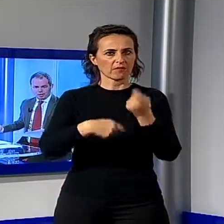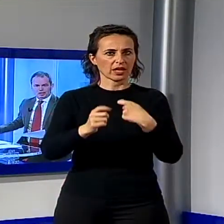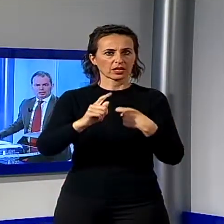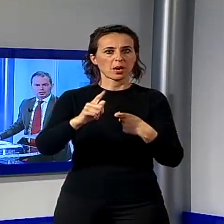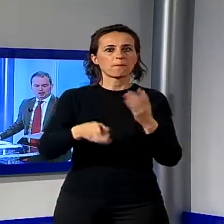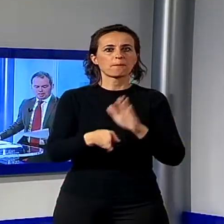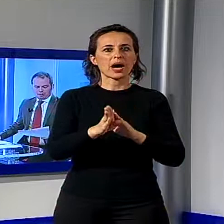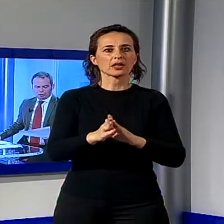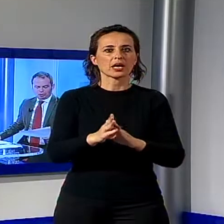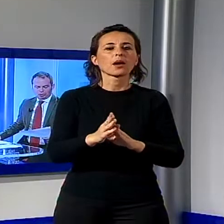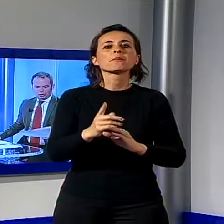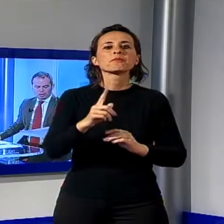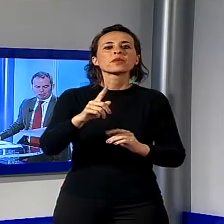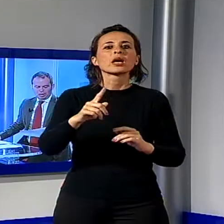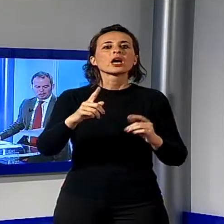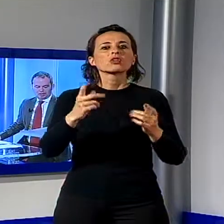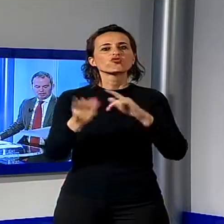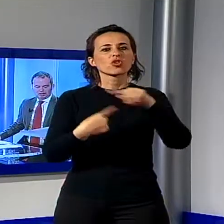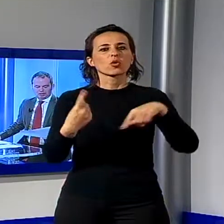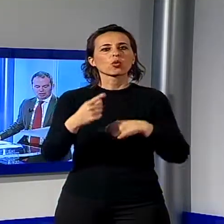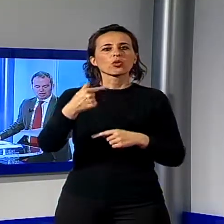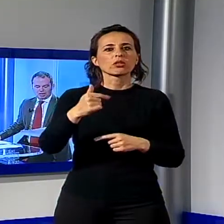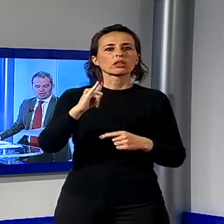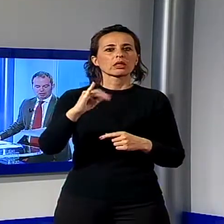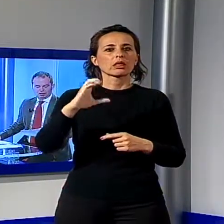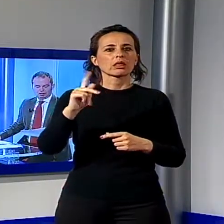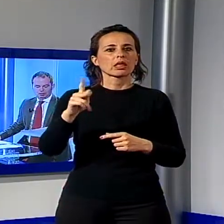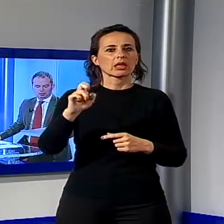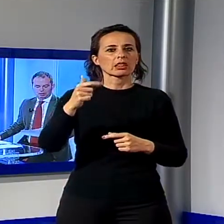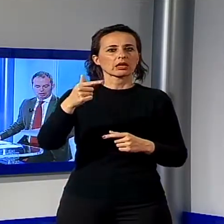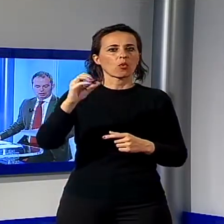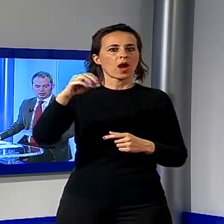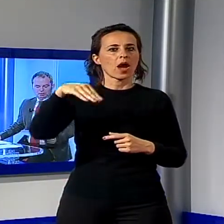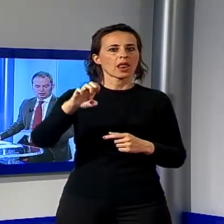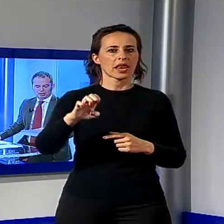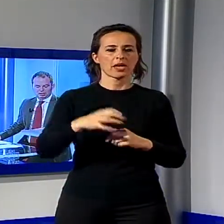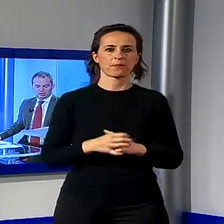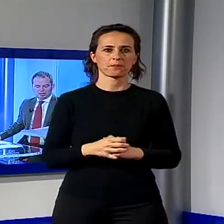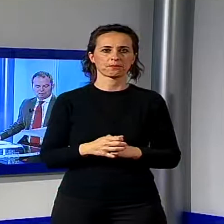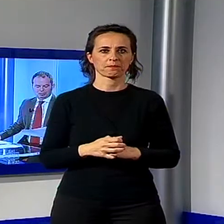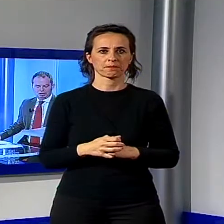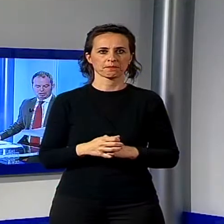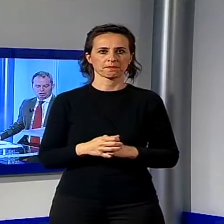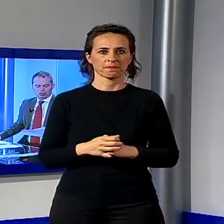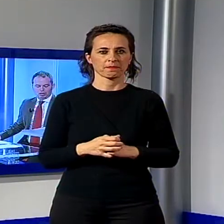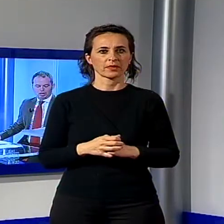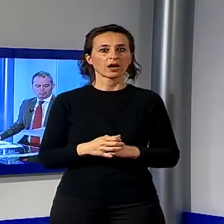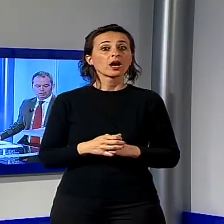E adesso parliamo di cinema. Si avvicina sempre di più la data di partenza del Lucca Film